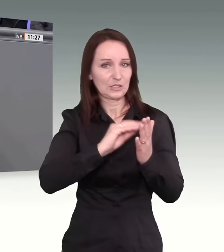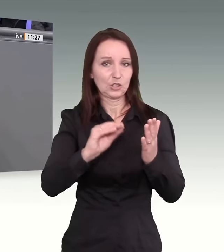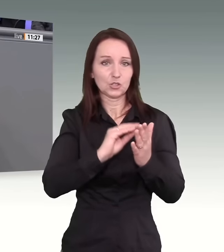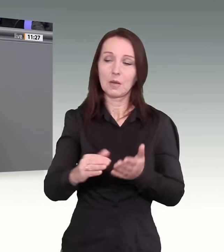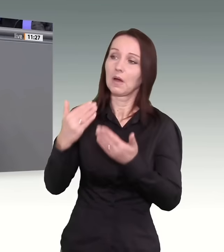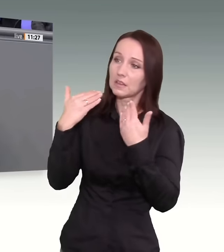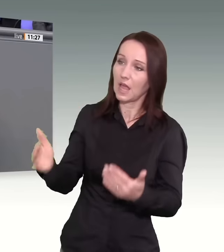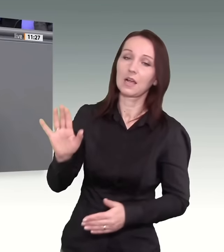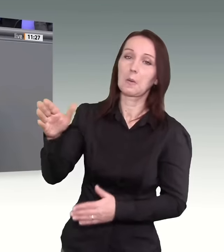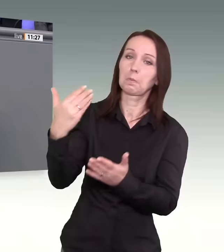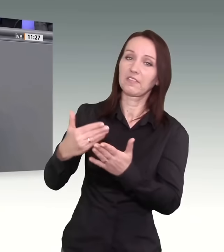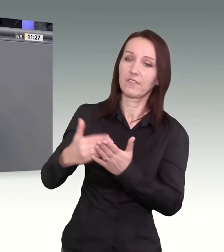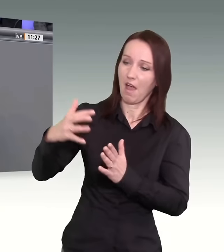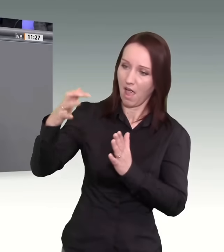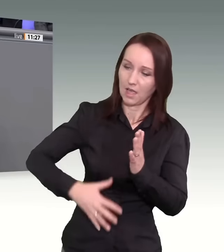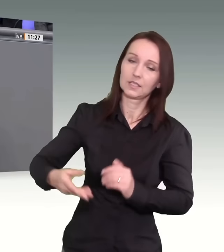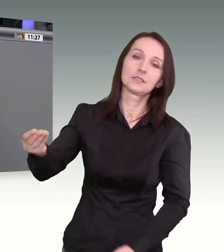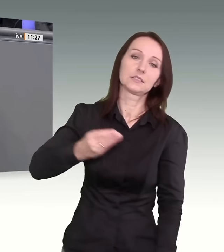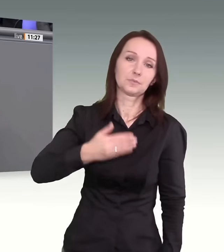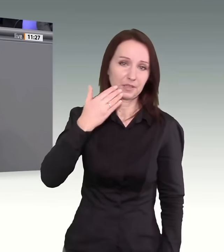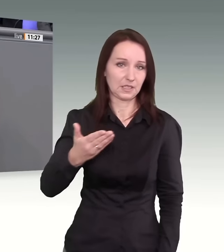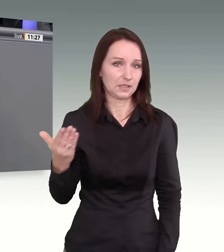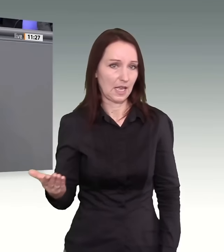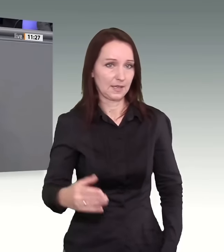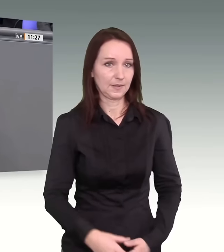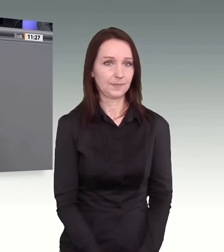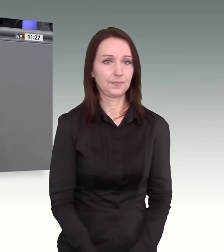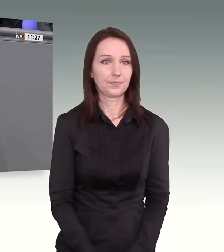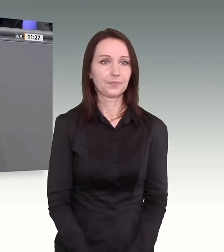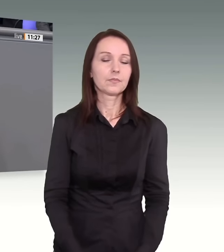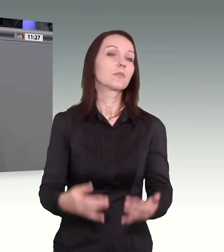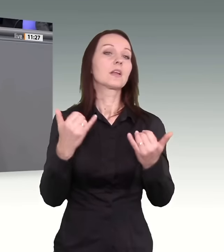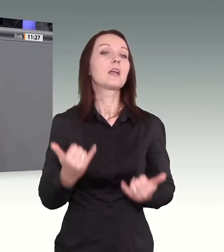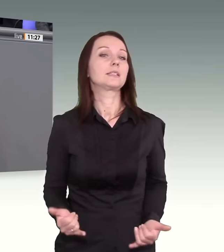für Ihr Belegexemplar. Und kommen wir jetzt zur Union.